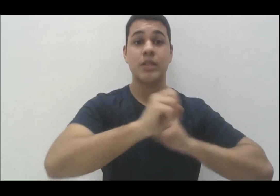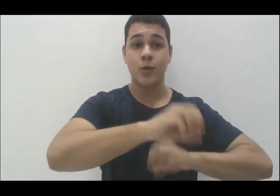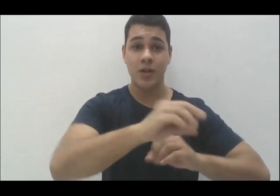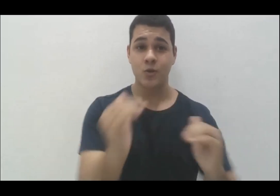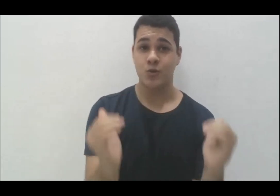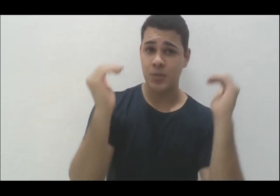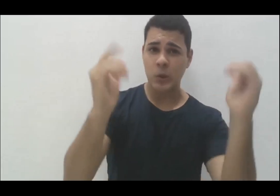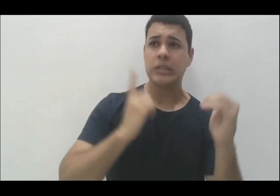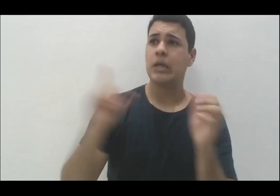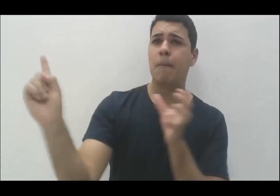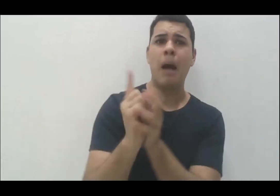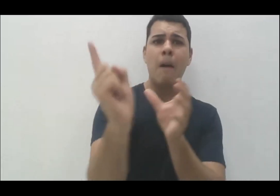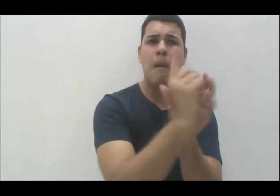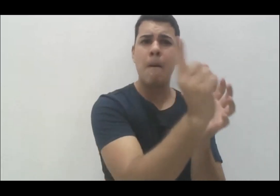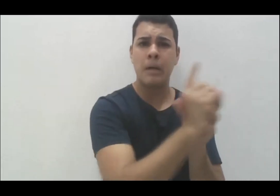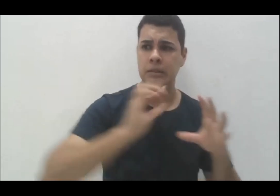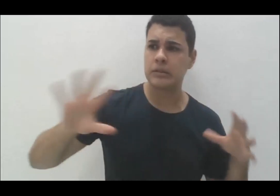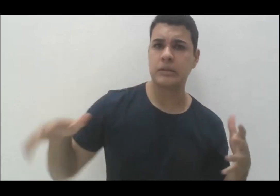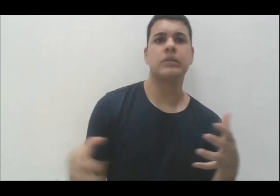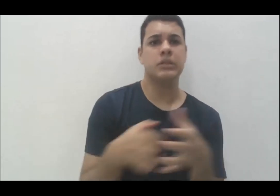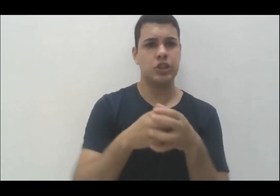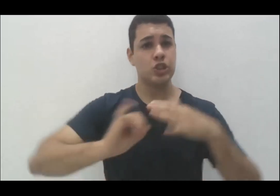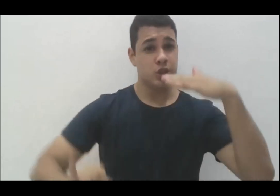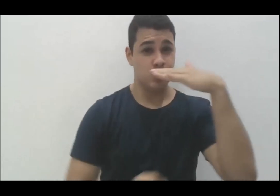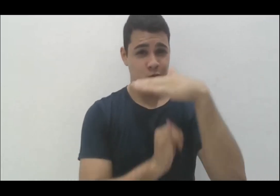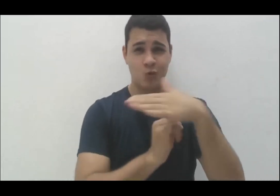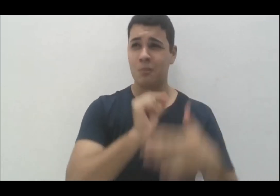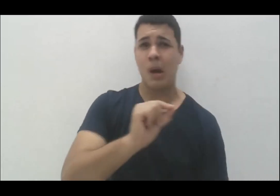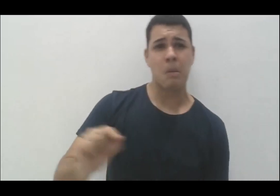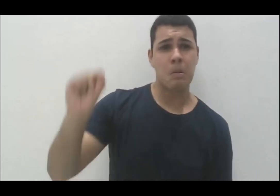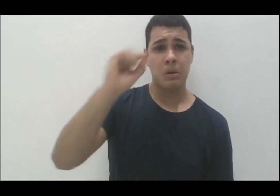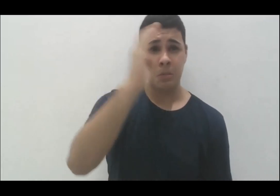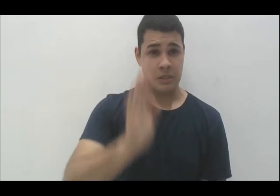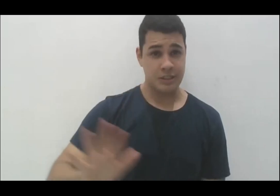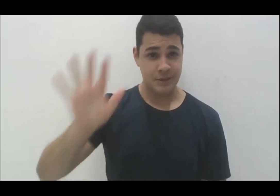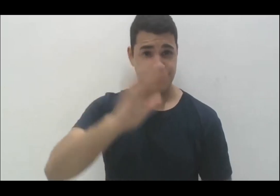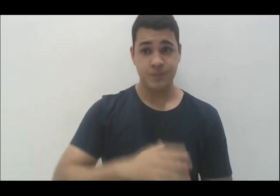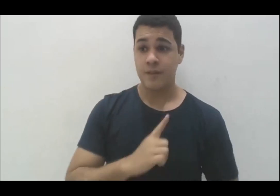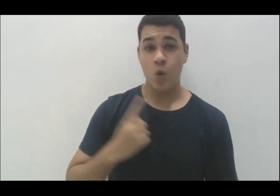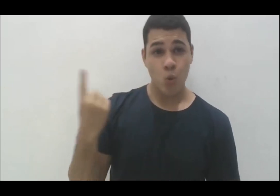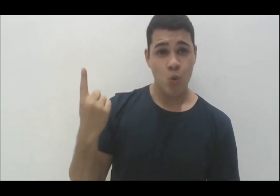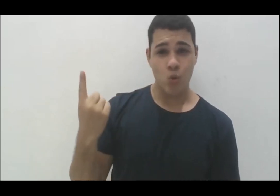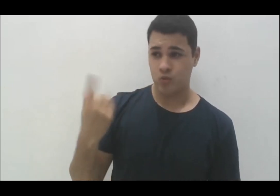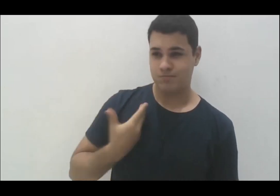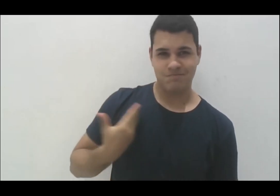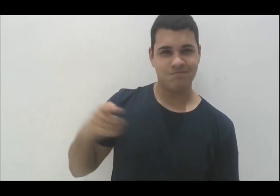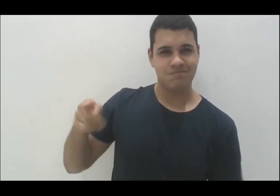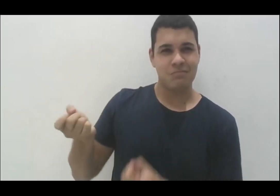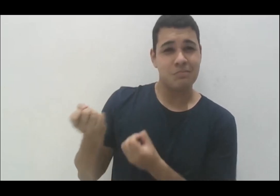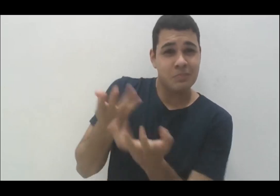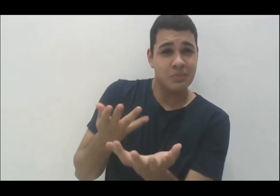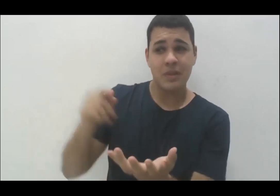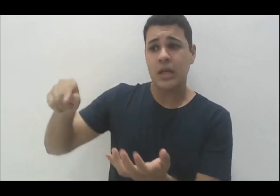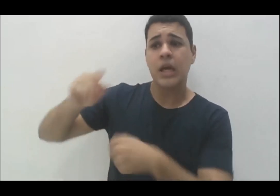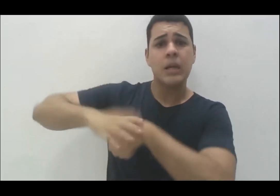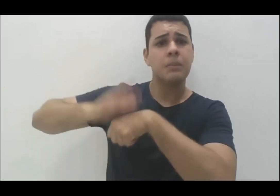participam todas as universidades e institutos federais e o colega relatou que eles fizeram na instituição dele um